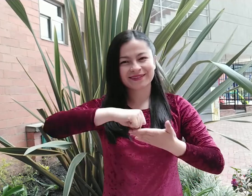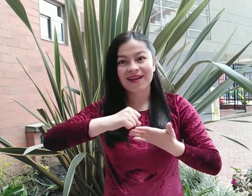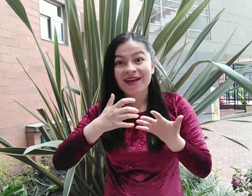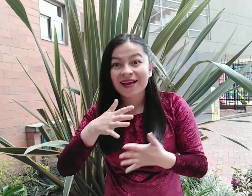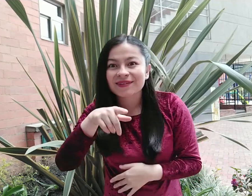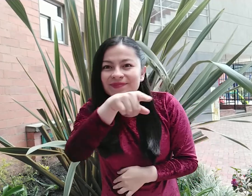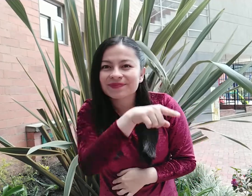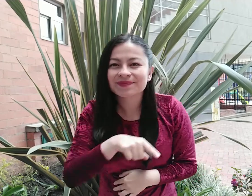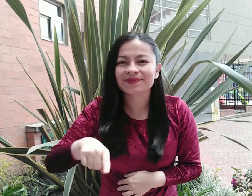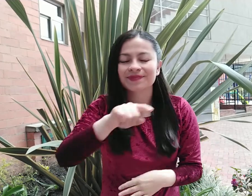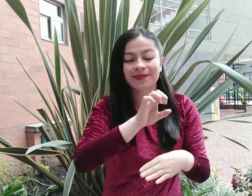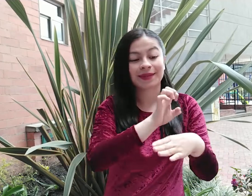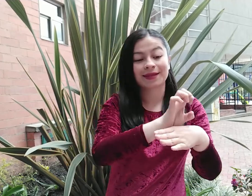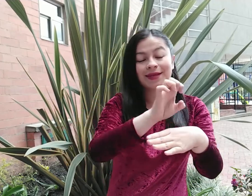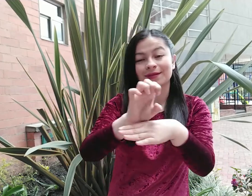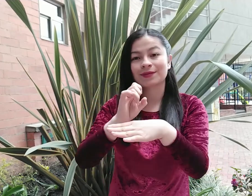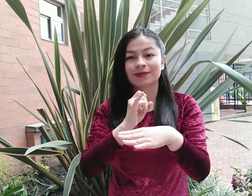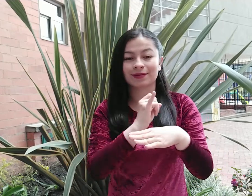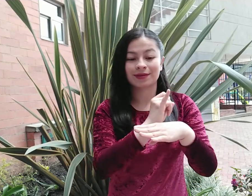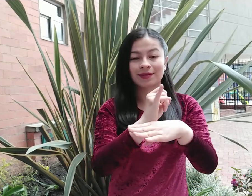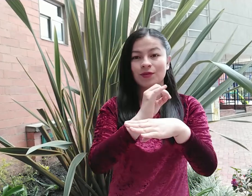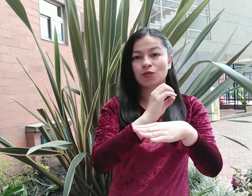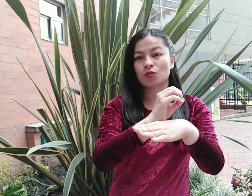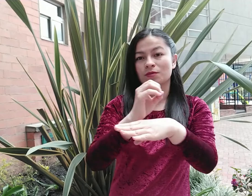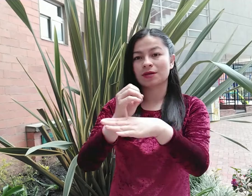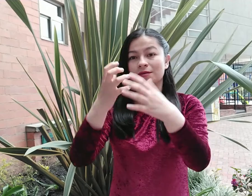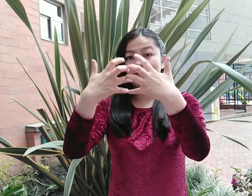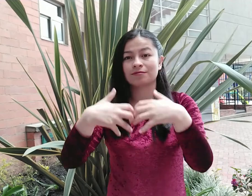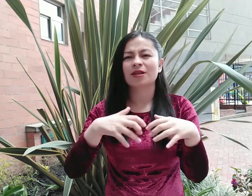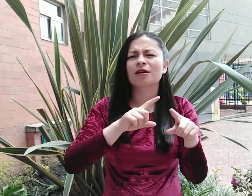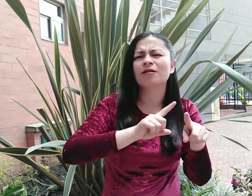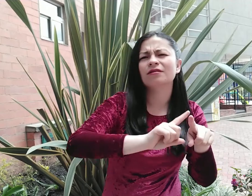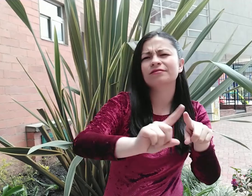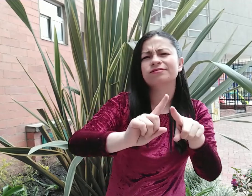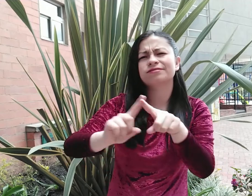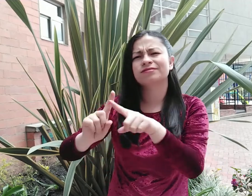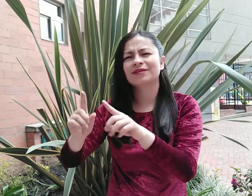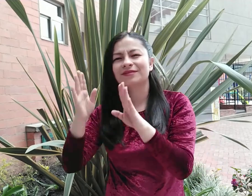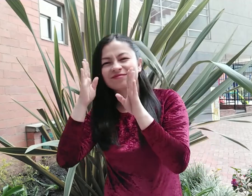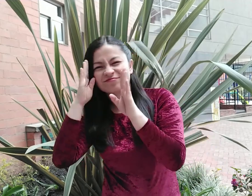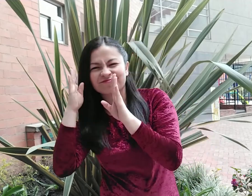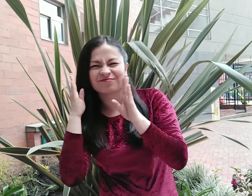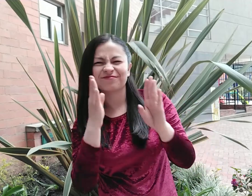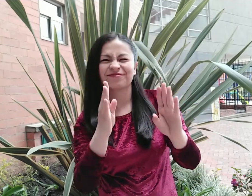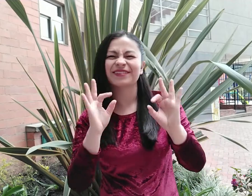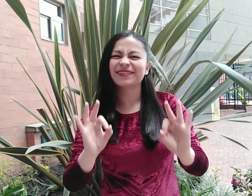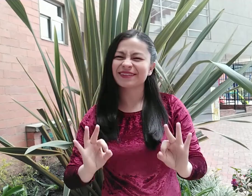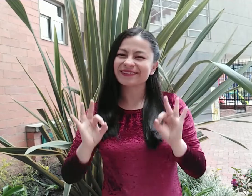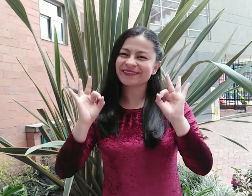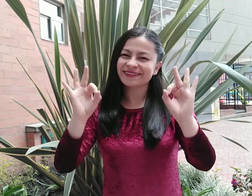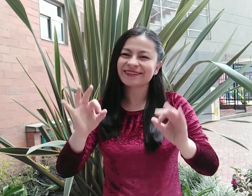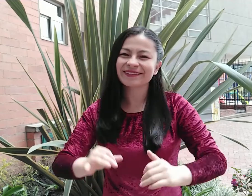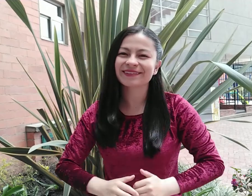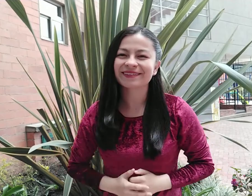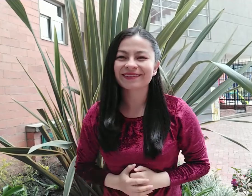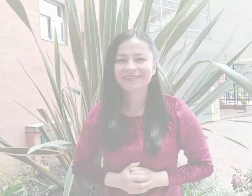personas sordas por parte de los diferentes sectores de la sociedad, brindando una atención de calidad para las personas sordas.